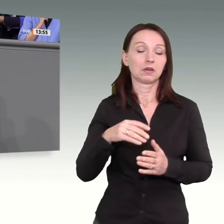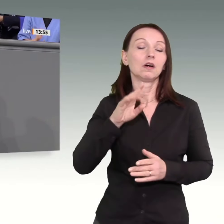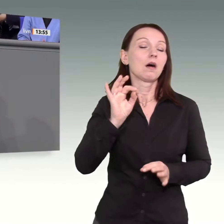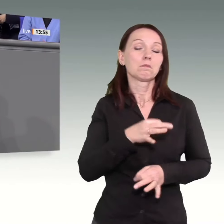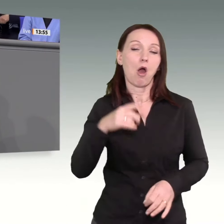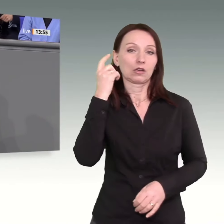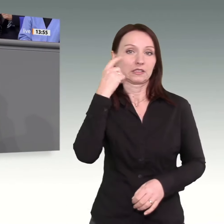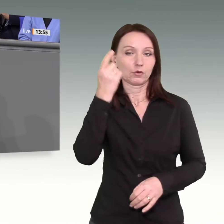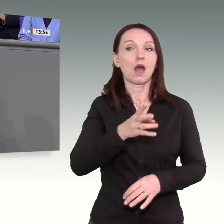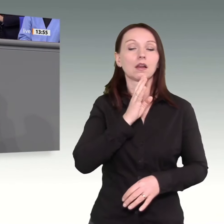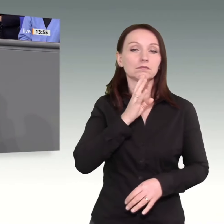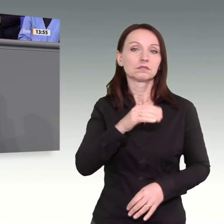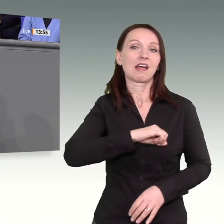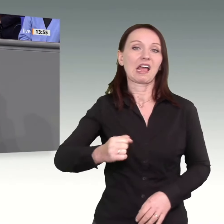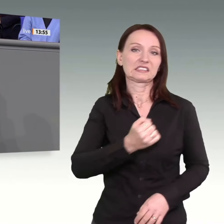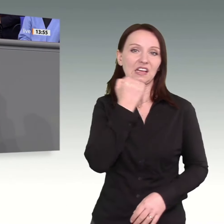herauskommt.